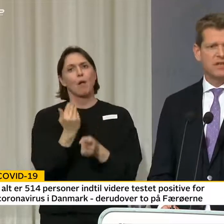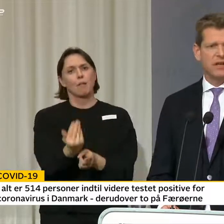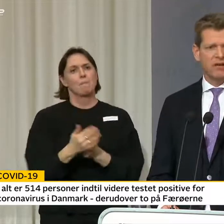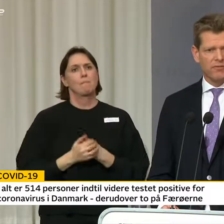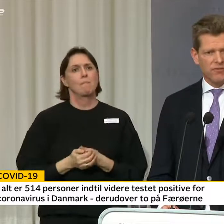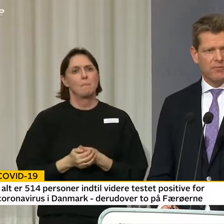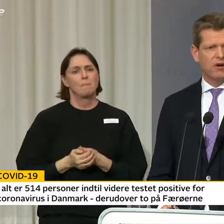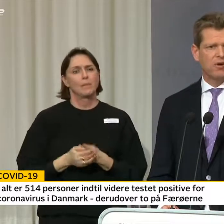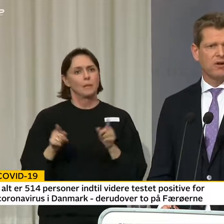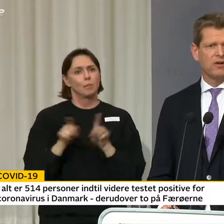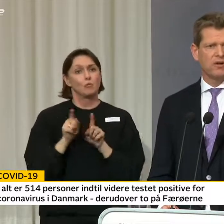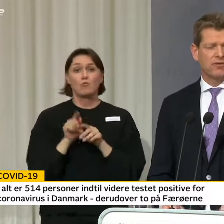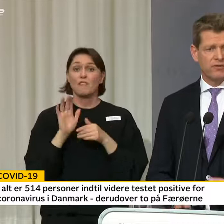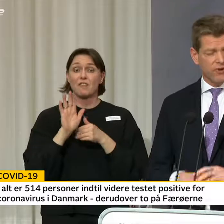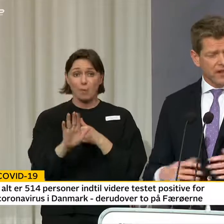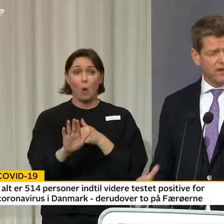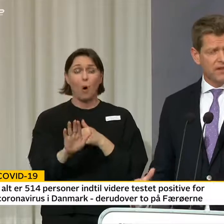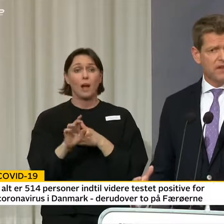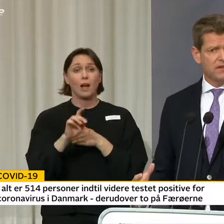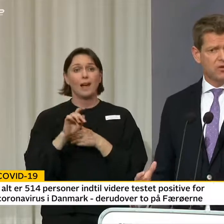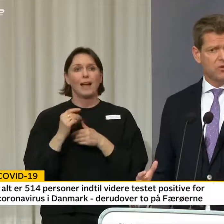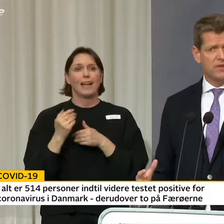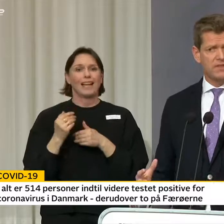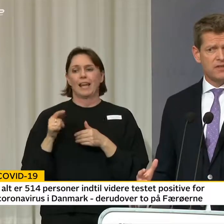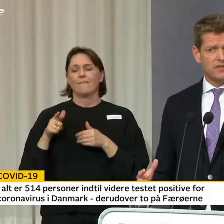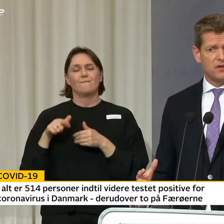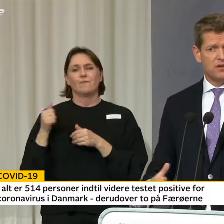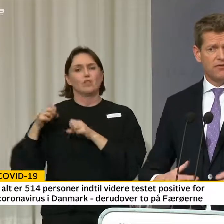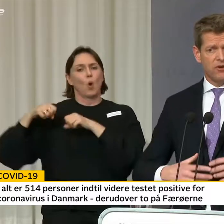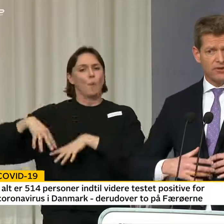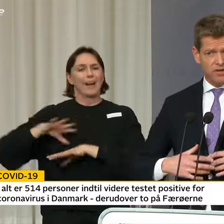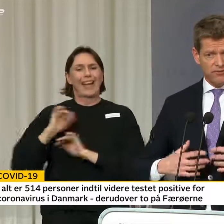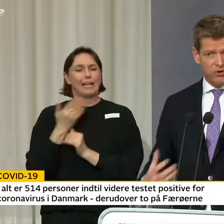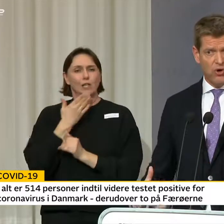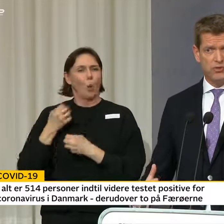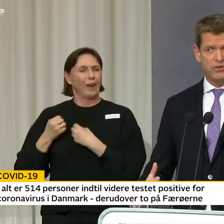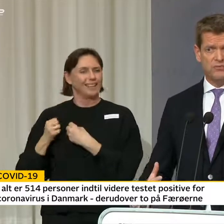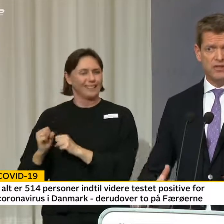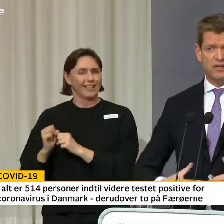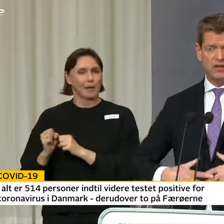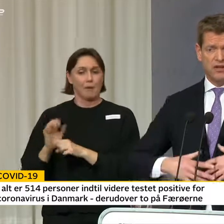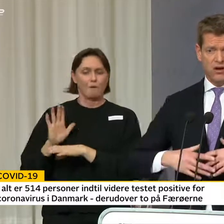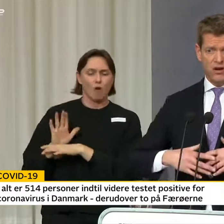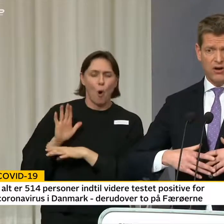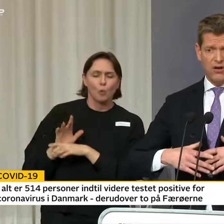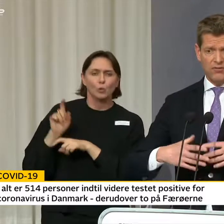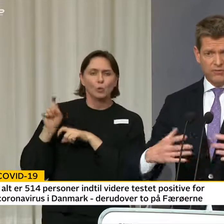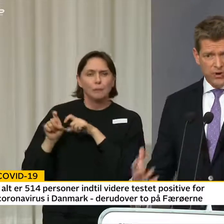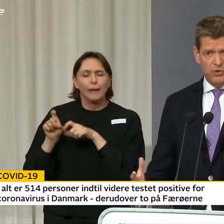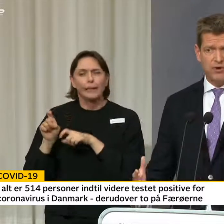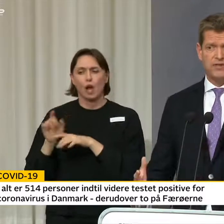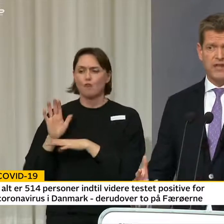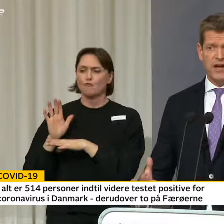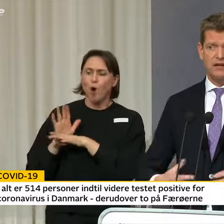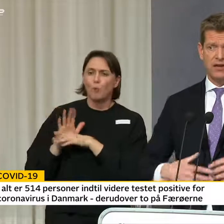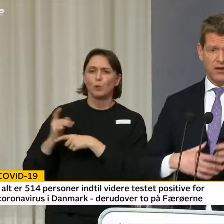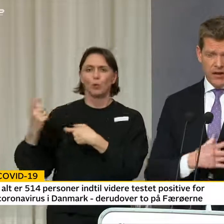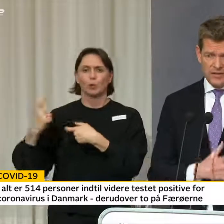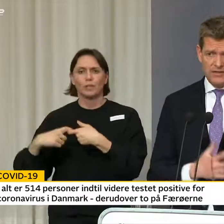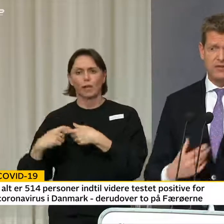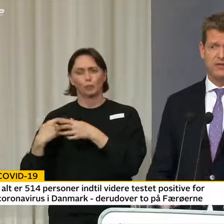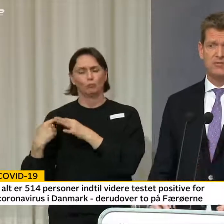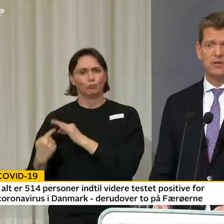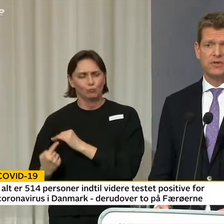vil sige, at vi fremover forlader ikke alle de gode indsatser i forhold til at forebygge smitte og forebygge kontakt